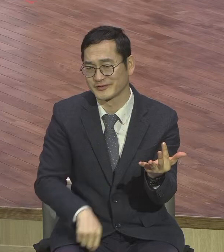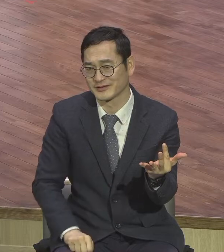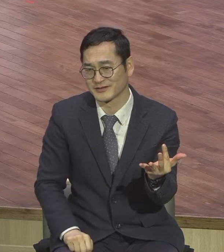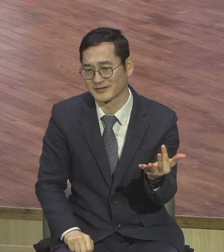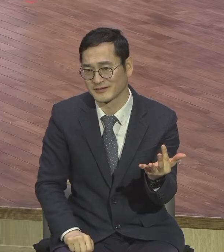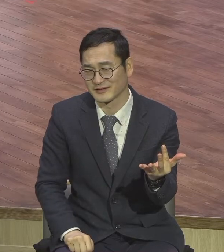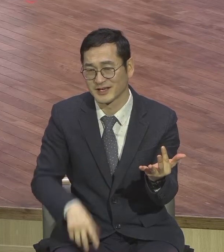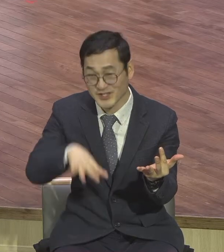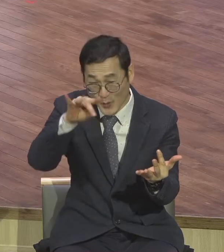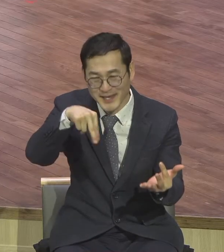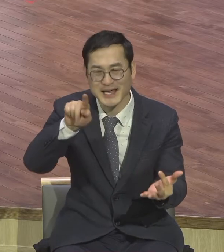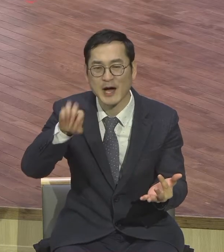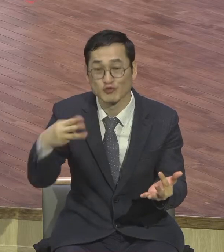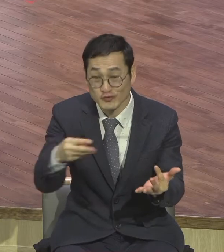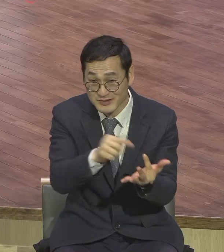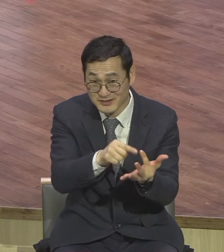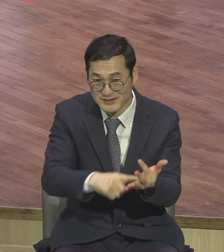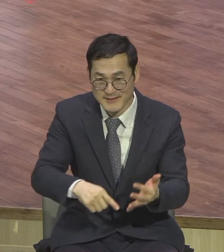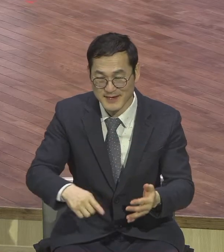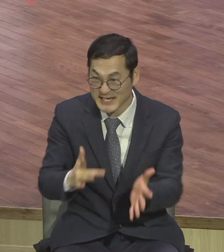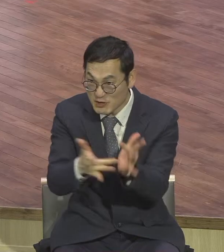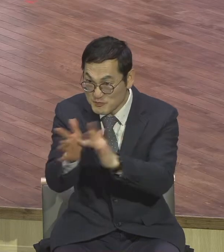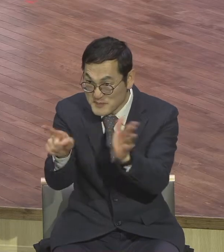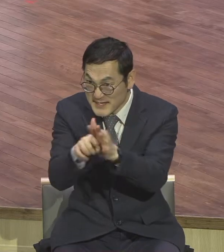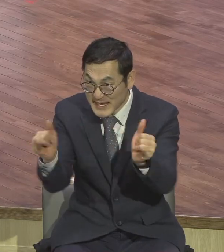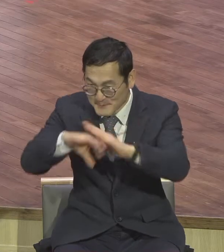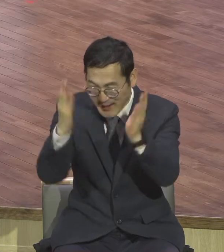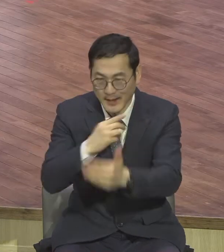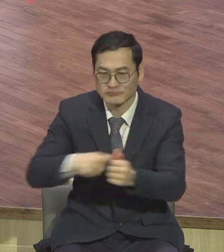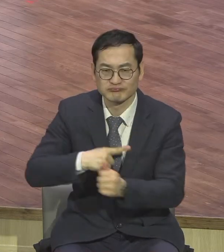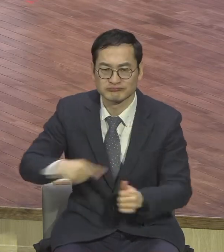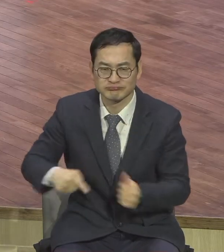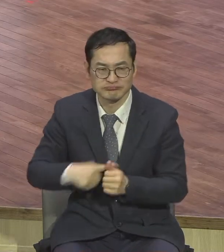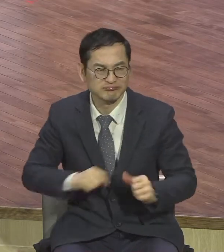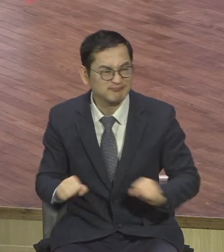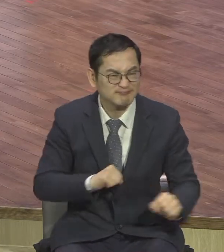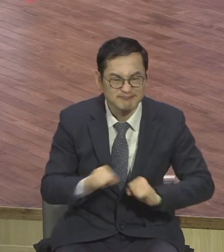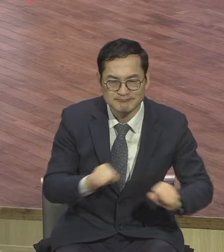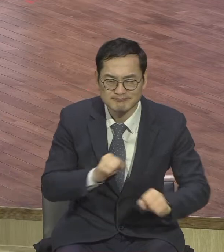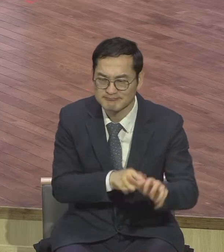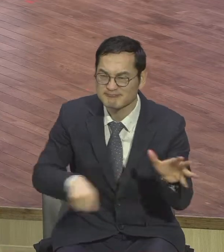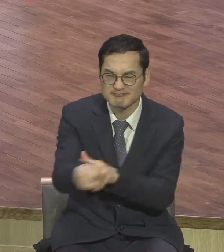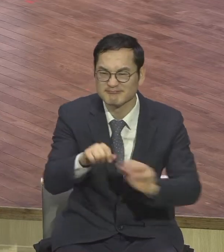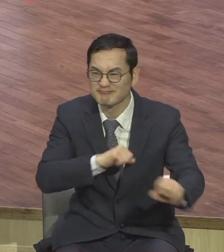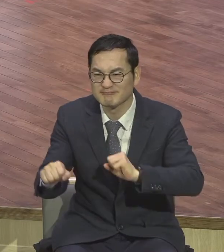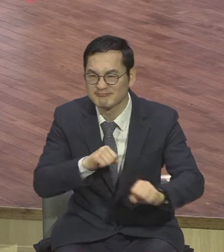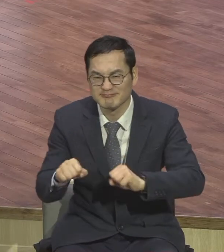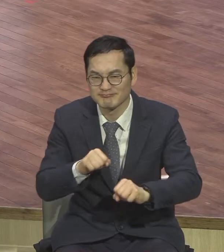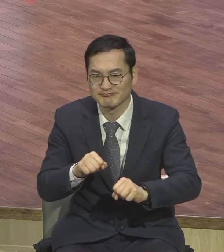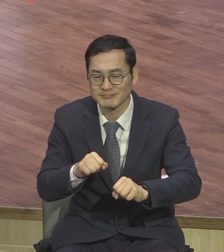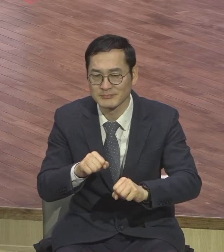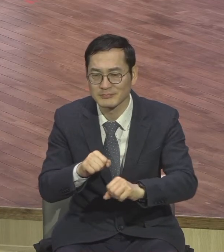돌아왔습니다 이 사도 바울을 통해서 얼마나 큰 보험의 확산이 일어났습니까